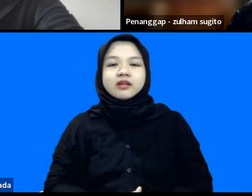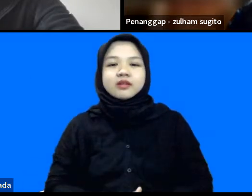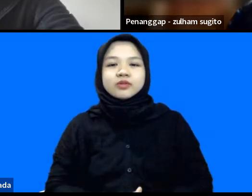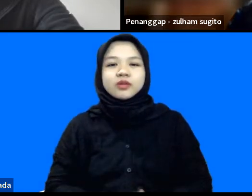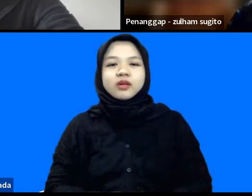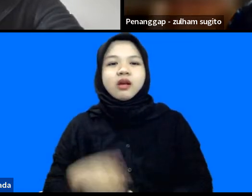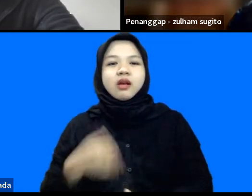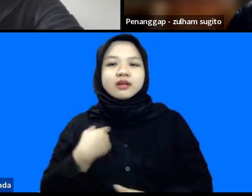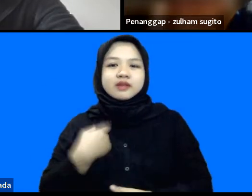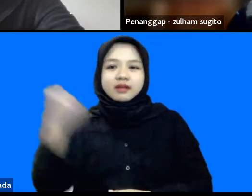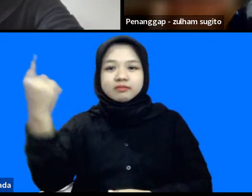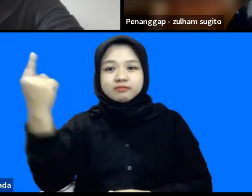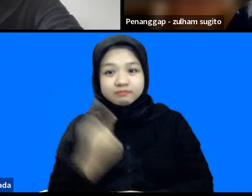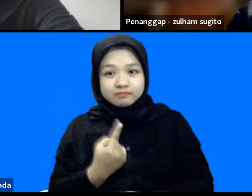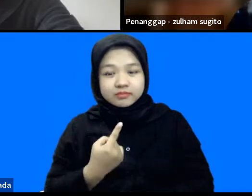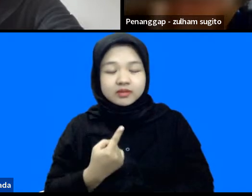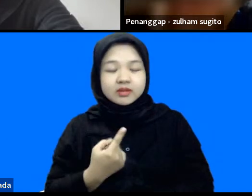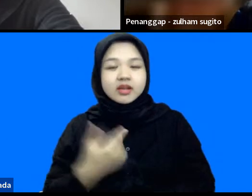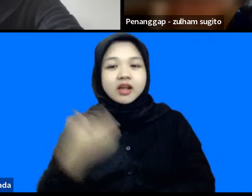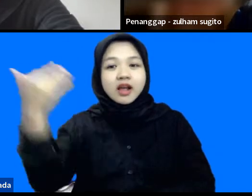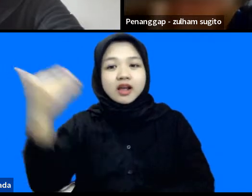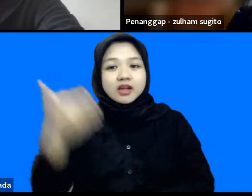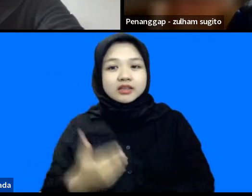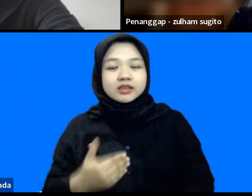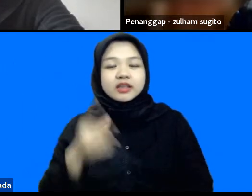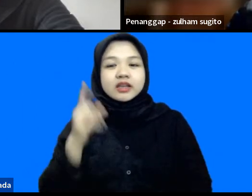dibersamai atau sudah hadir di tengah PA kita